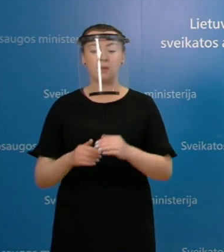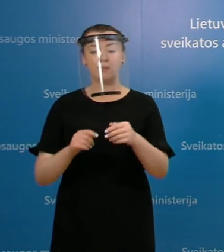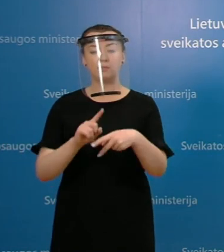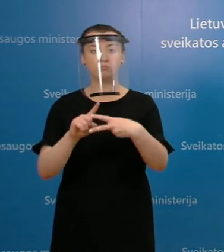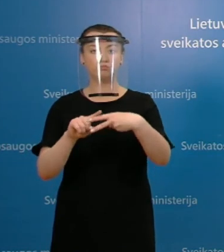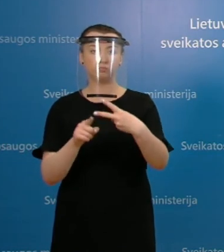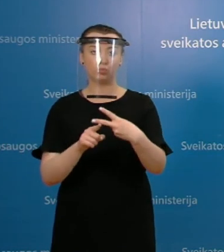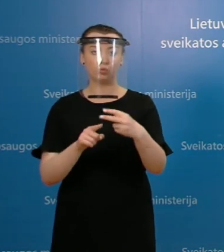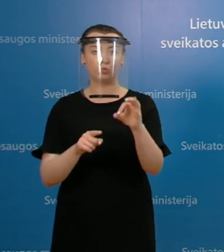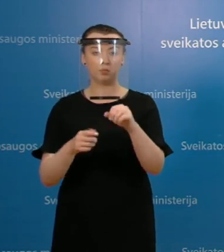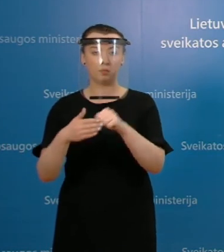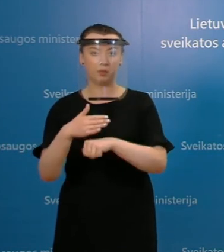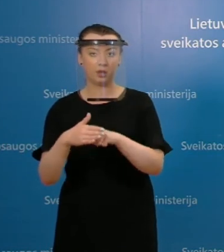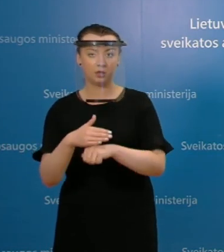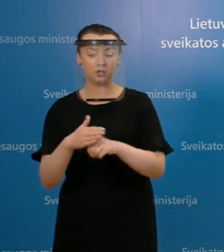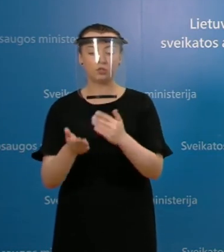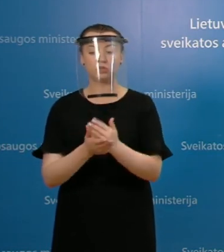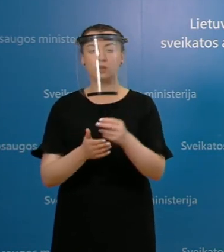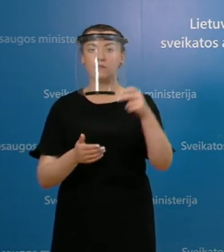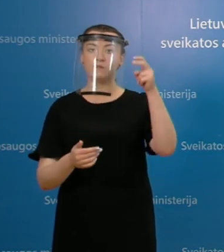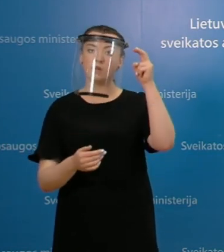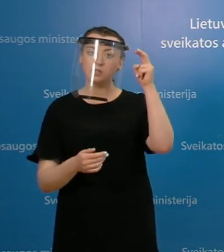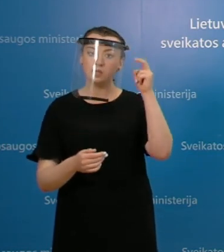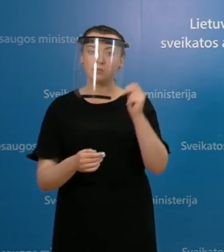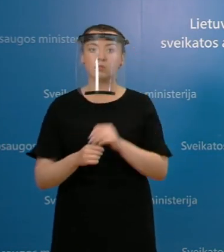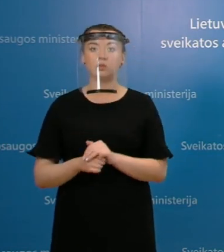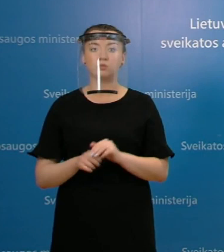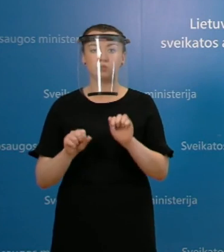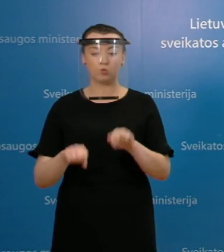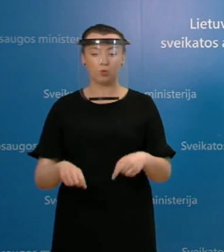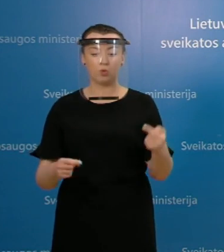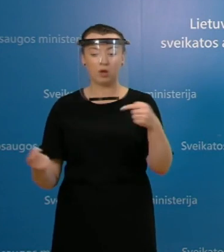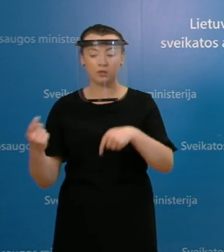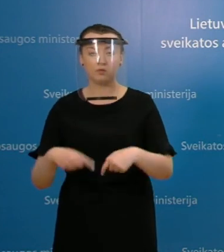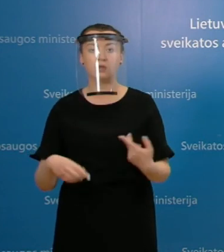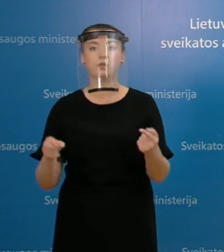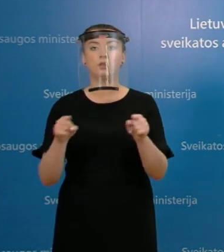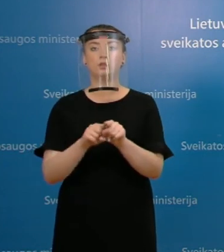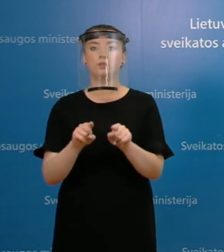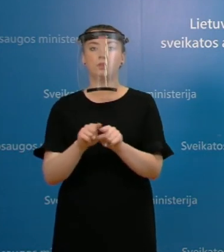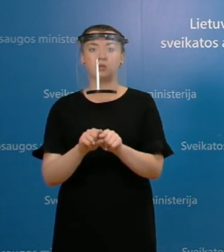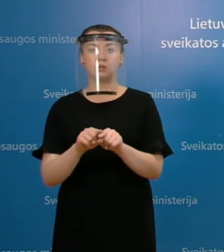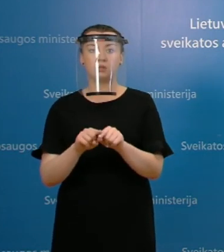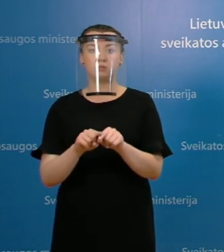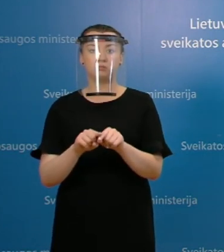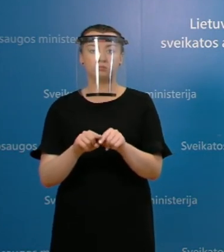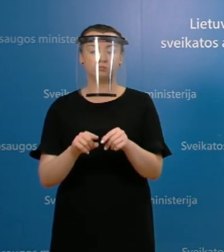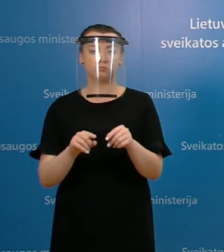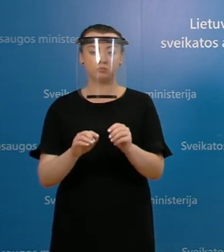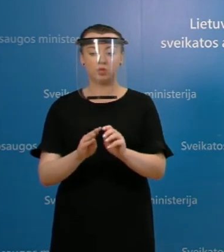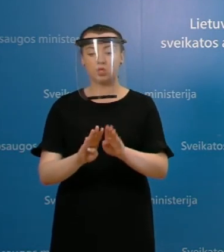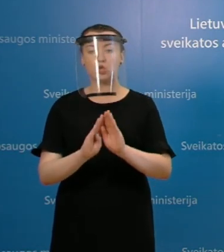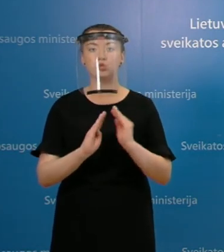tiek šalis, kurios iš kurių galima atvykti, tiek šalis, iš kurių nebereikės